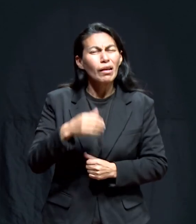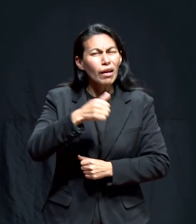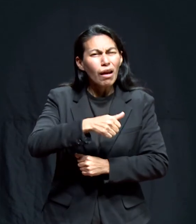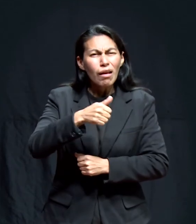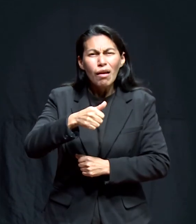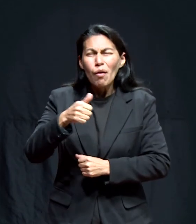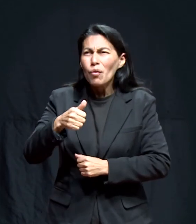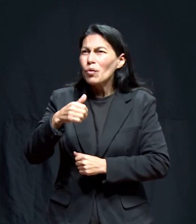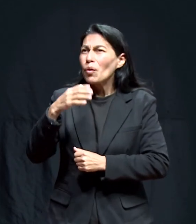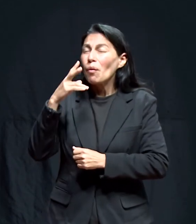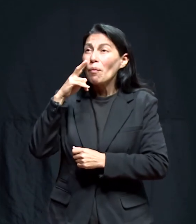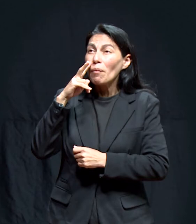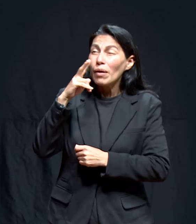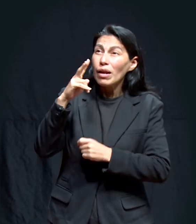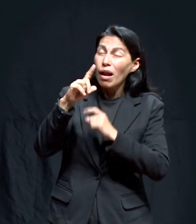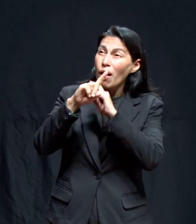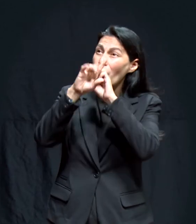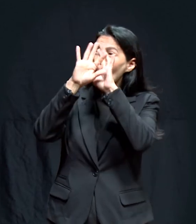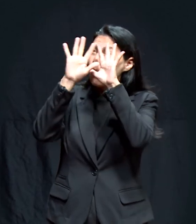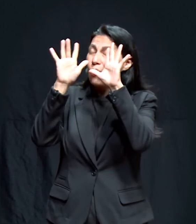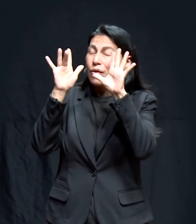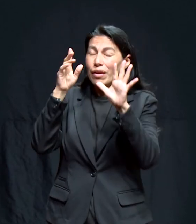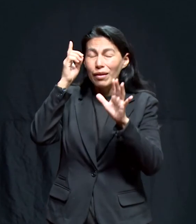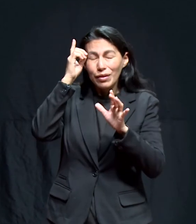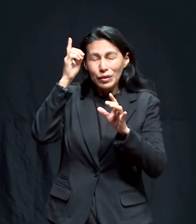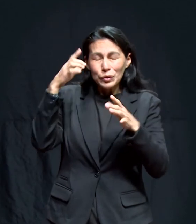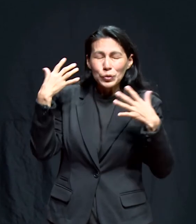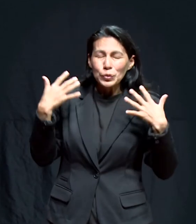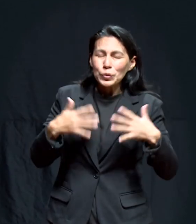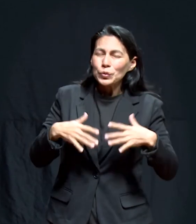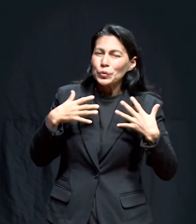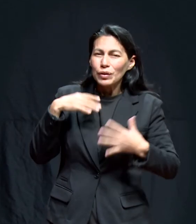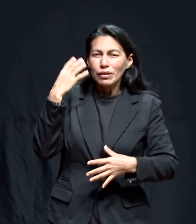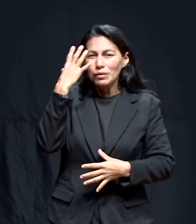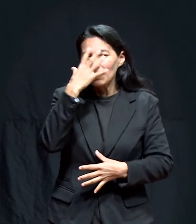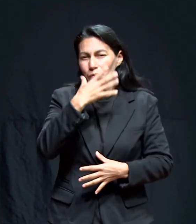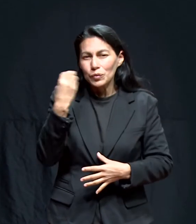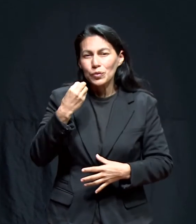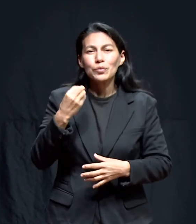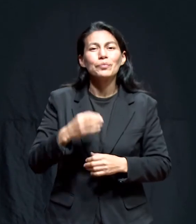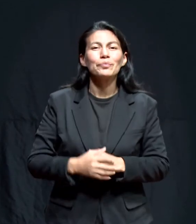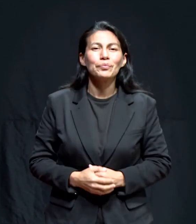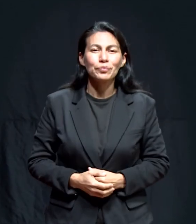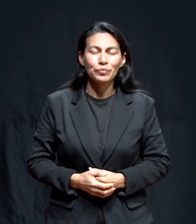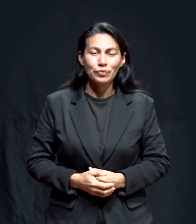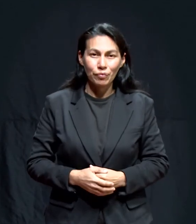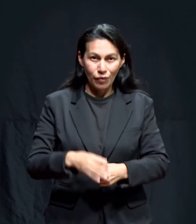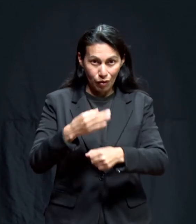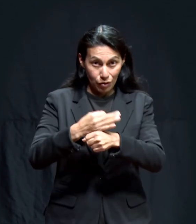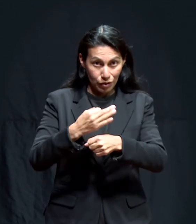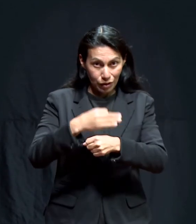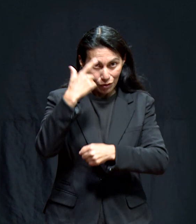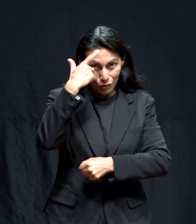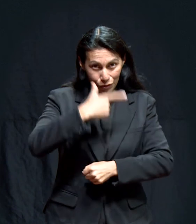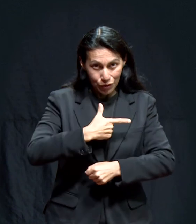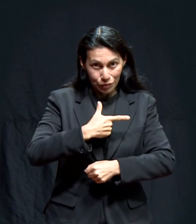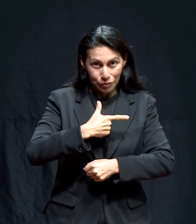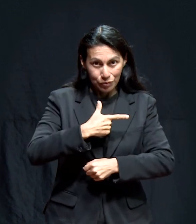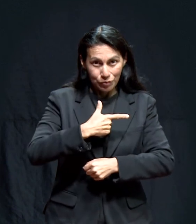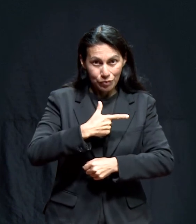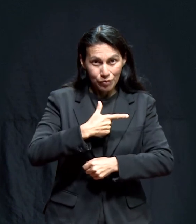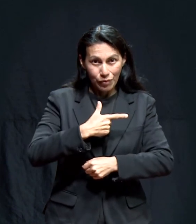íntimamente la gloria de Dios brillar. Esta noche vamos a entrevistar